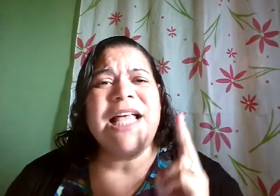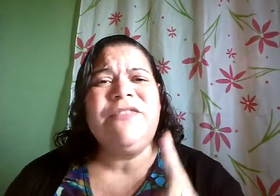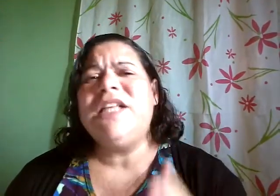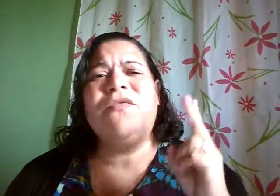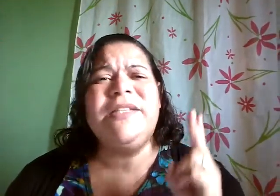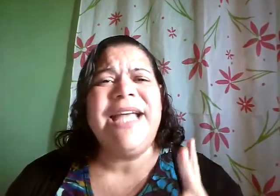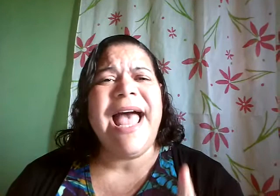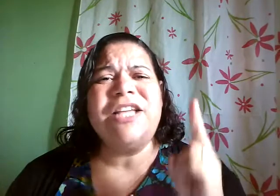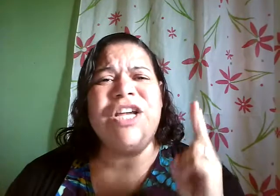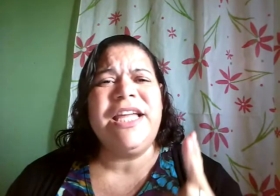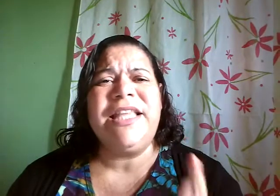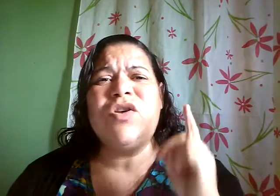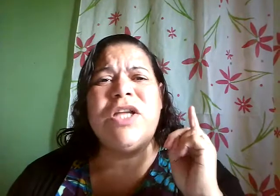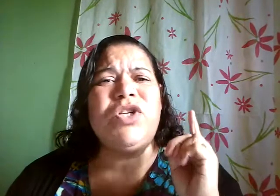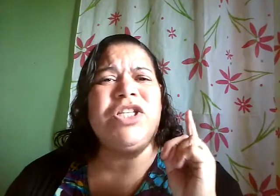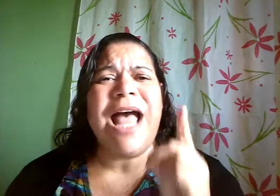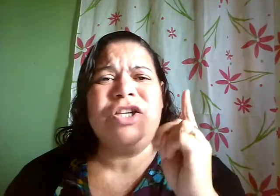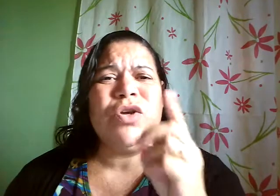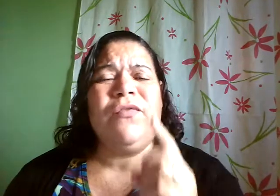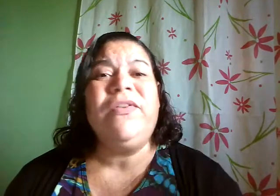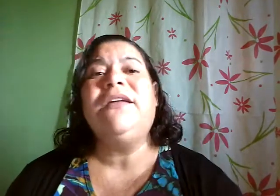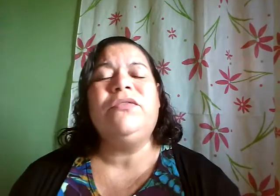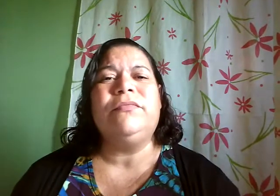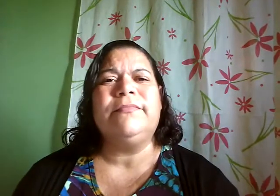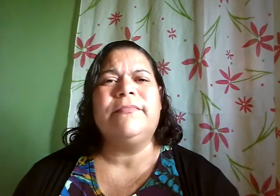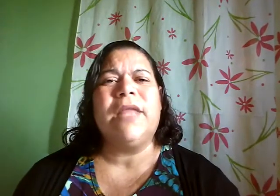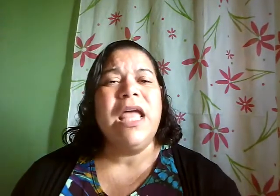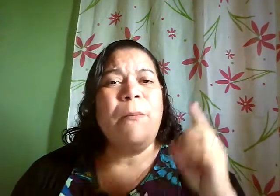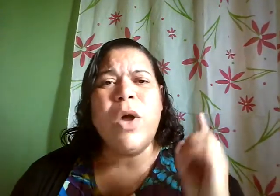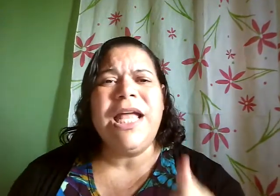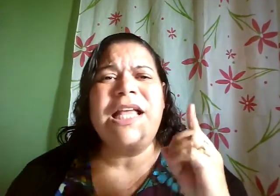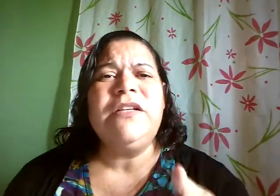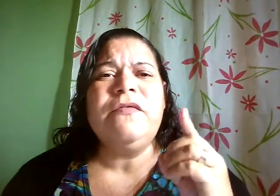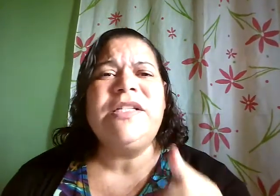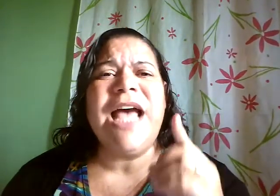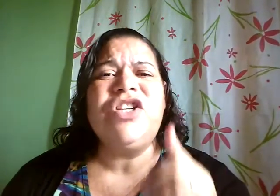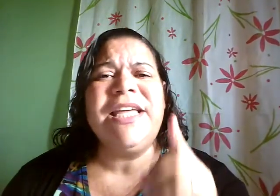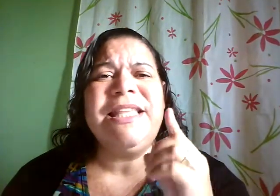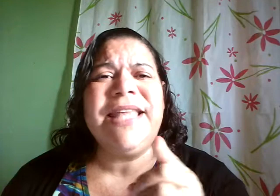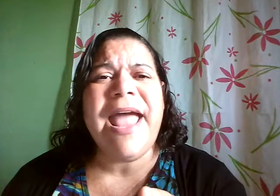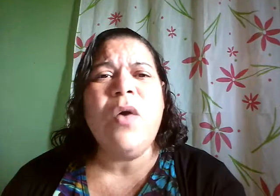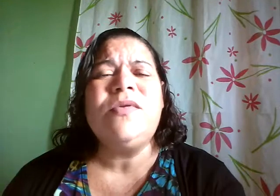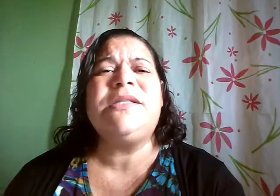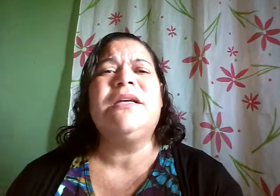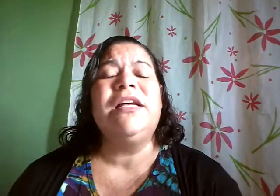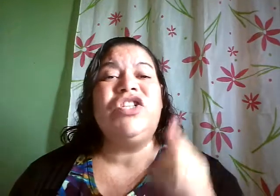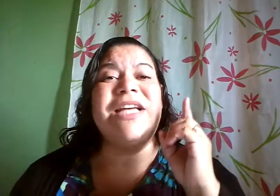das vezes, você acha que Deus não está te ouvindo. Muitas das vezes, você acha que Deus te